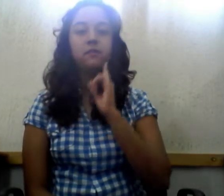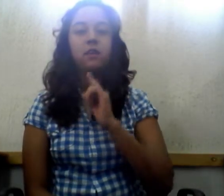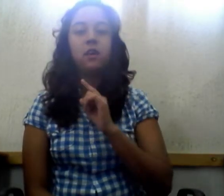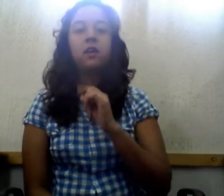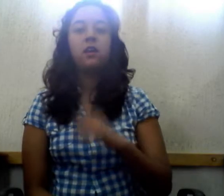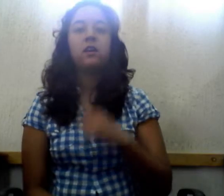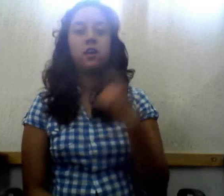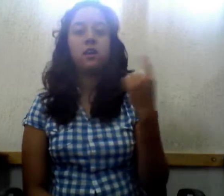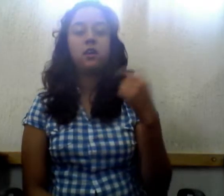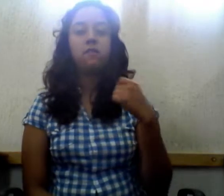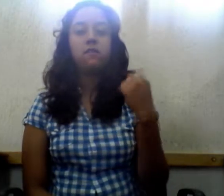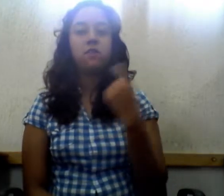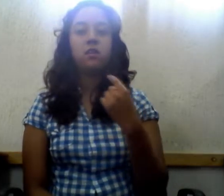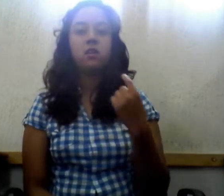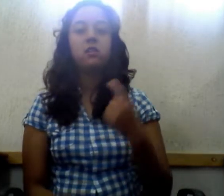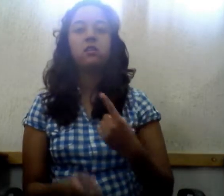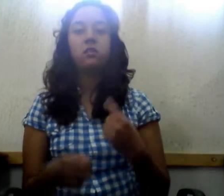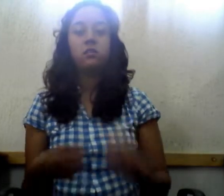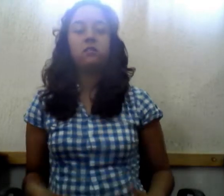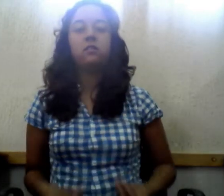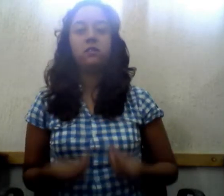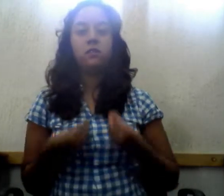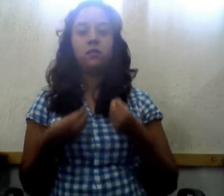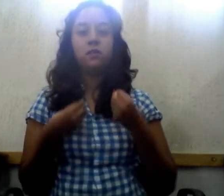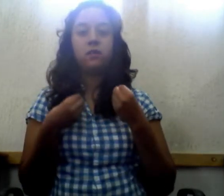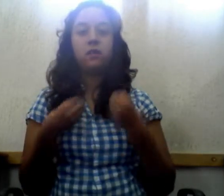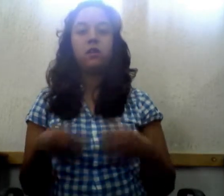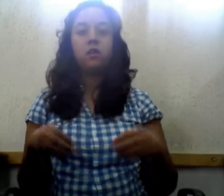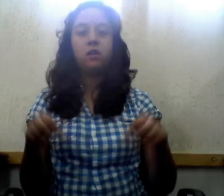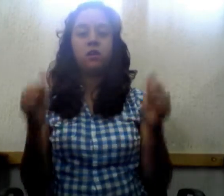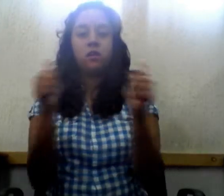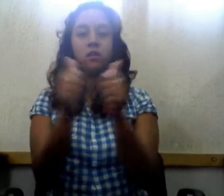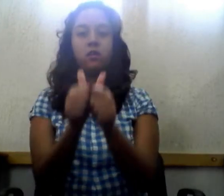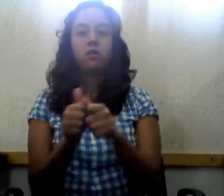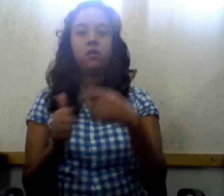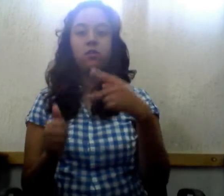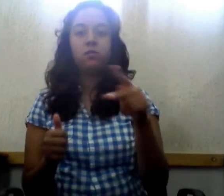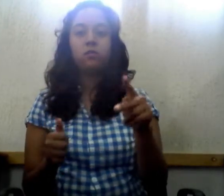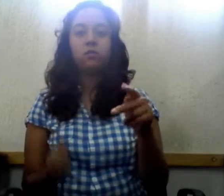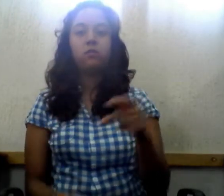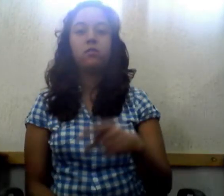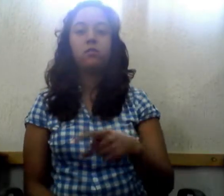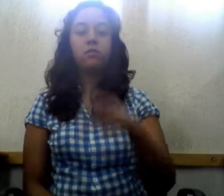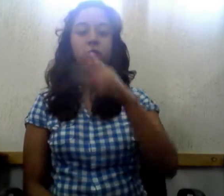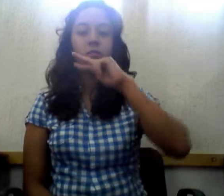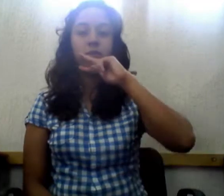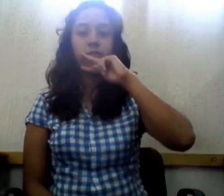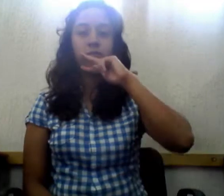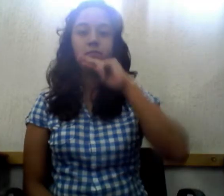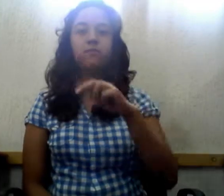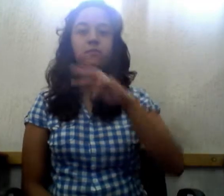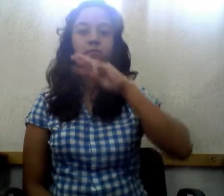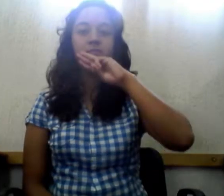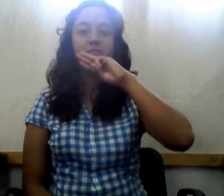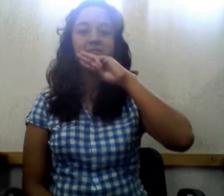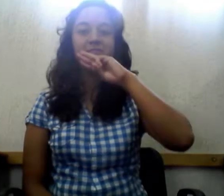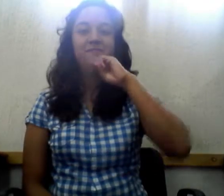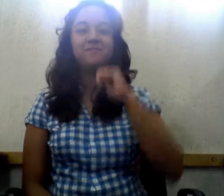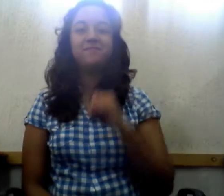Que vivía con su padre. En un lugar muy